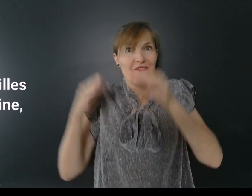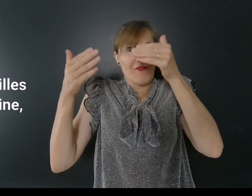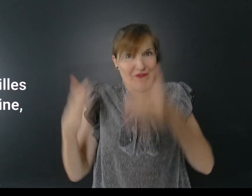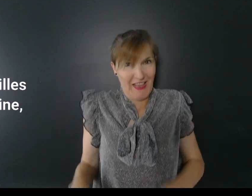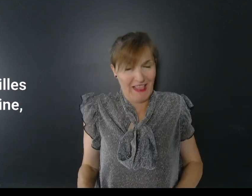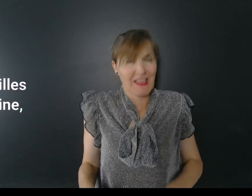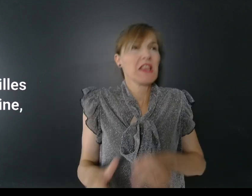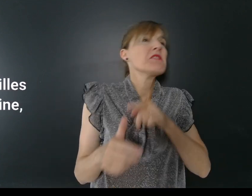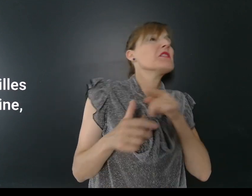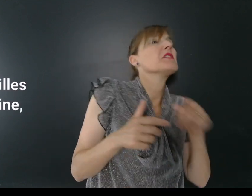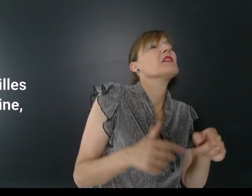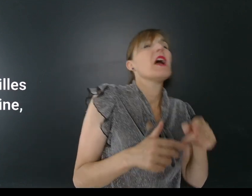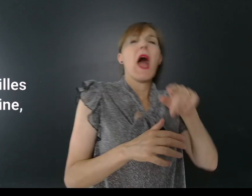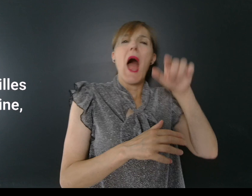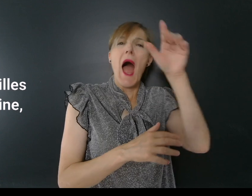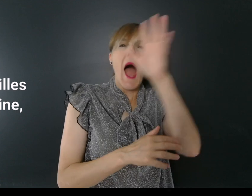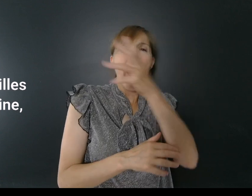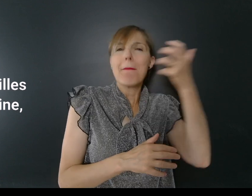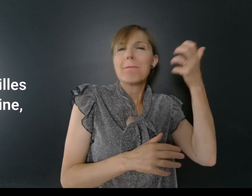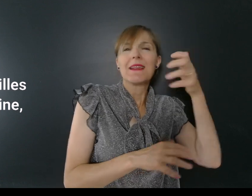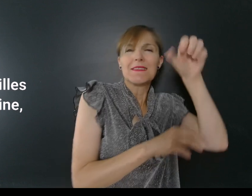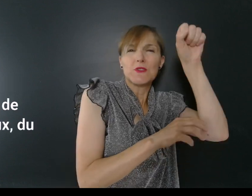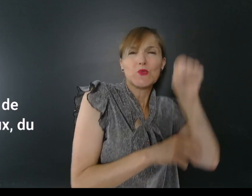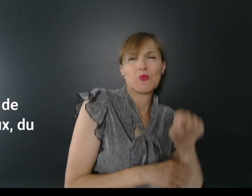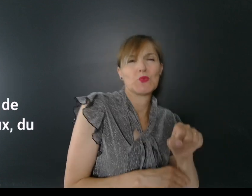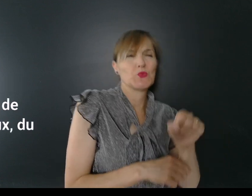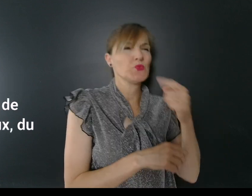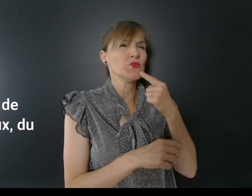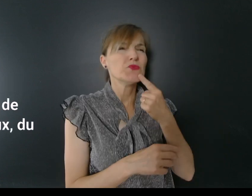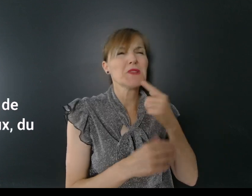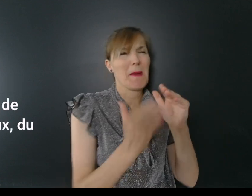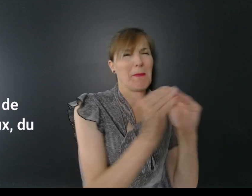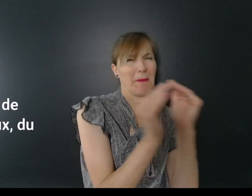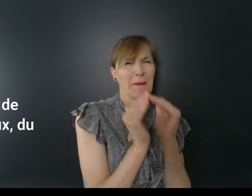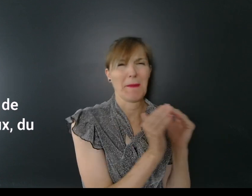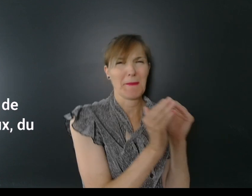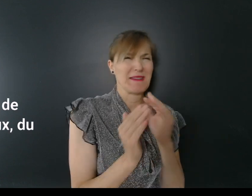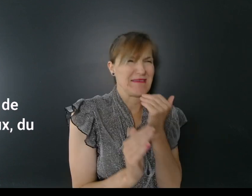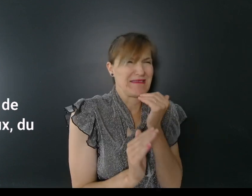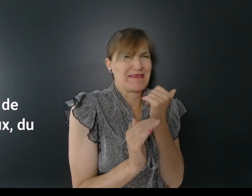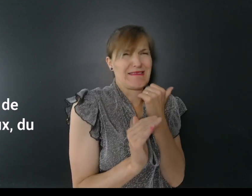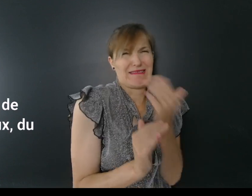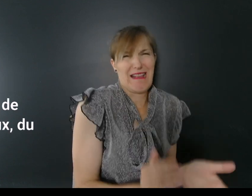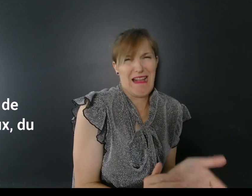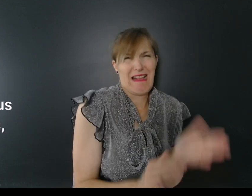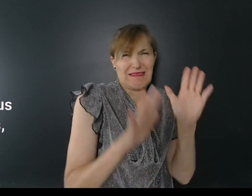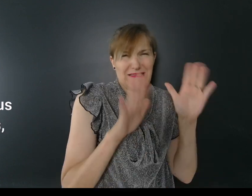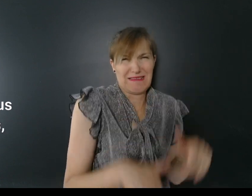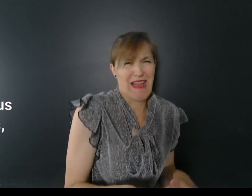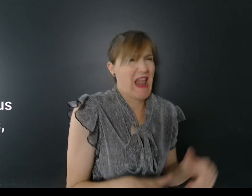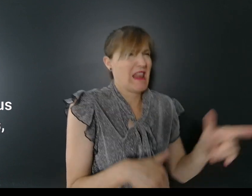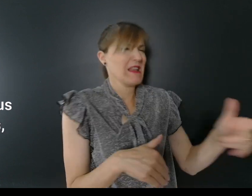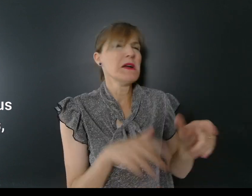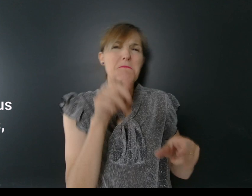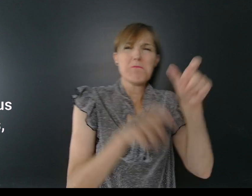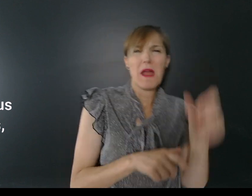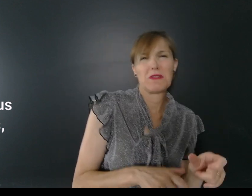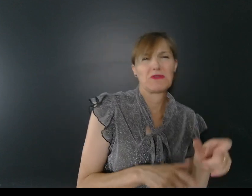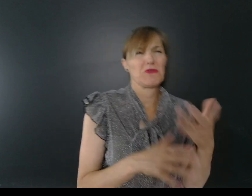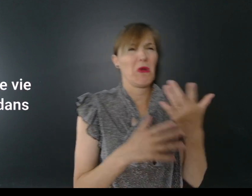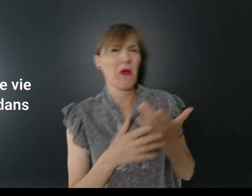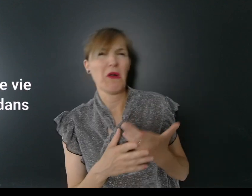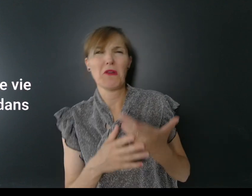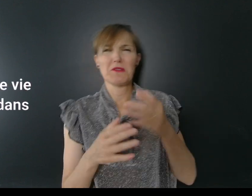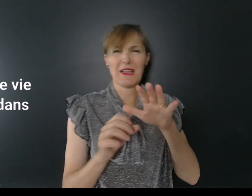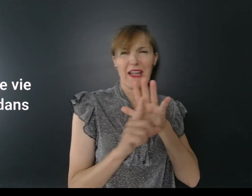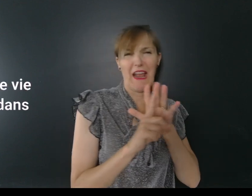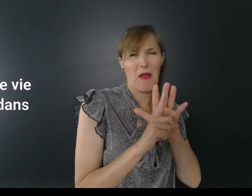des bidonvilles en Amérique latine, l'intégration dans la société de tous les marginaux, du travail pour tous les chômeurs,